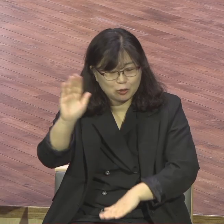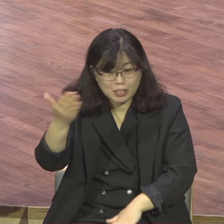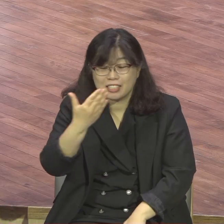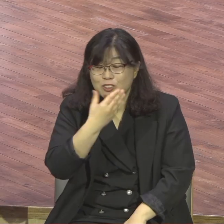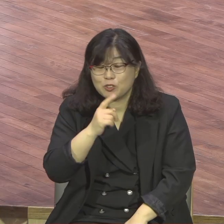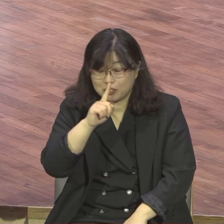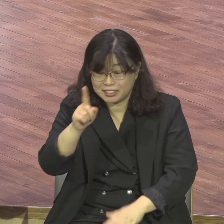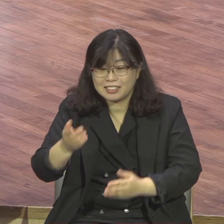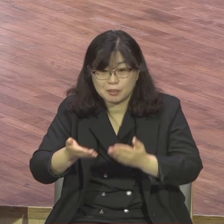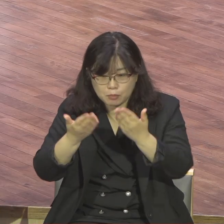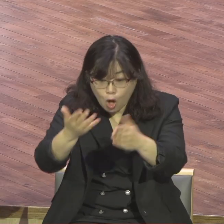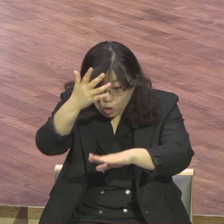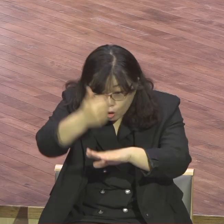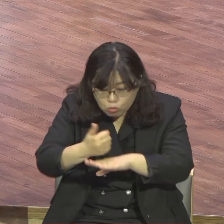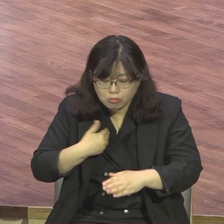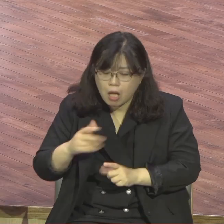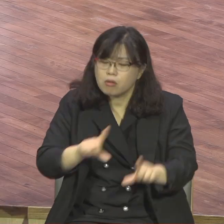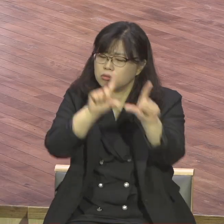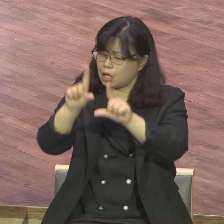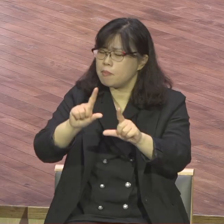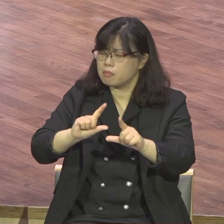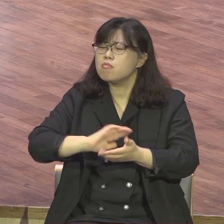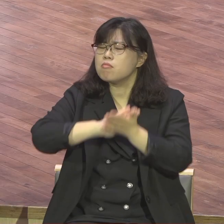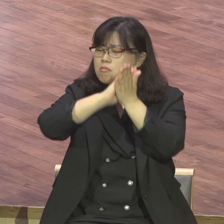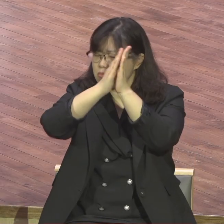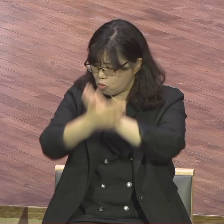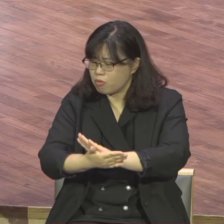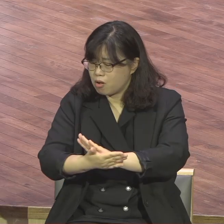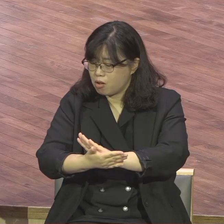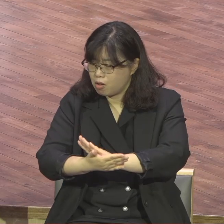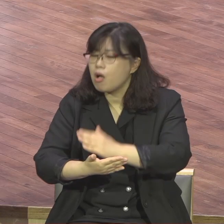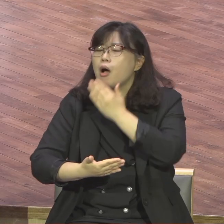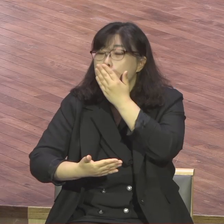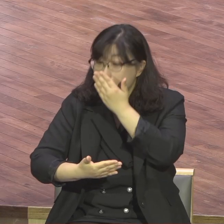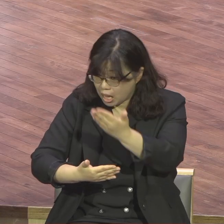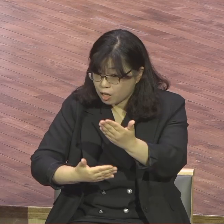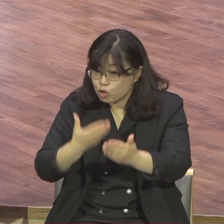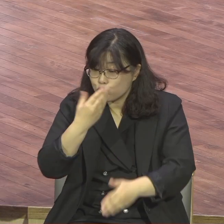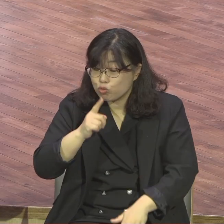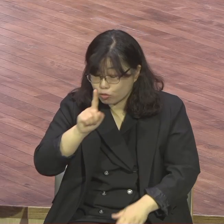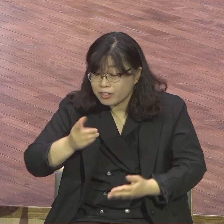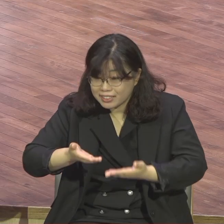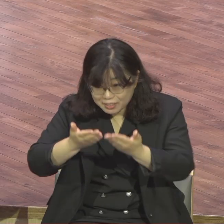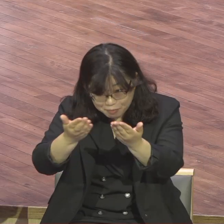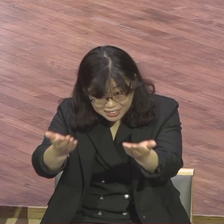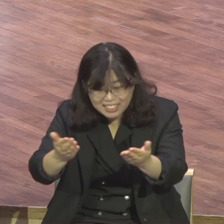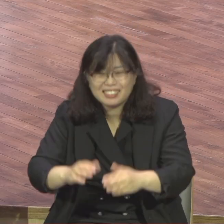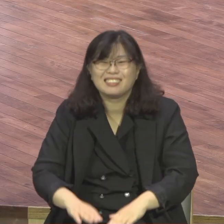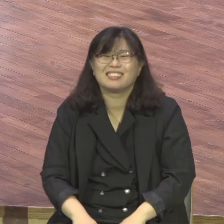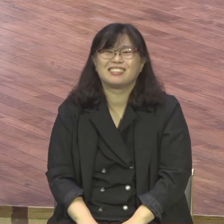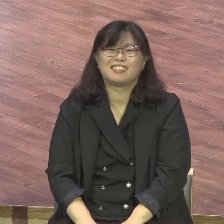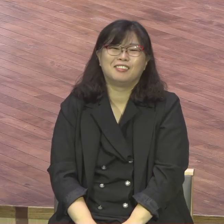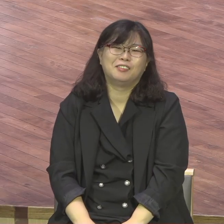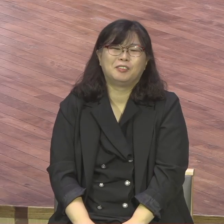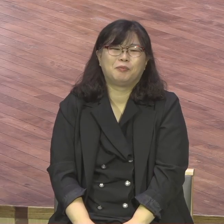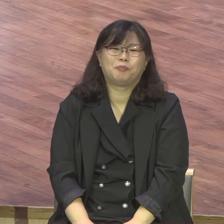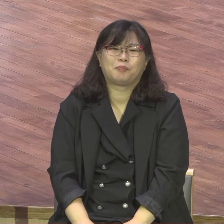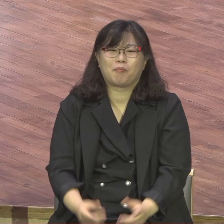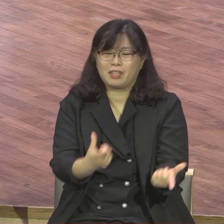변화의 주도자들 다 되시기를 제문으로 축복합니다 기도합시다 아버지 하나님